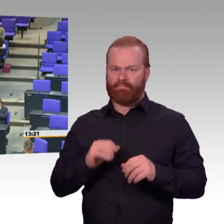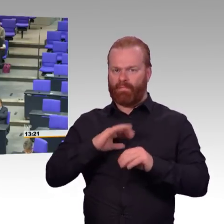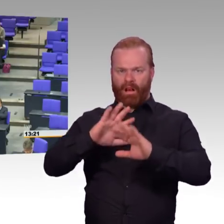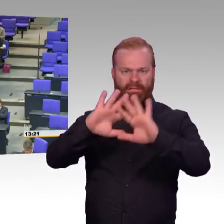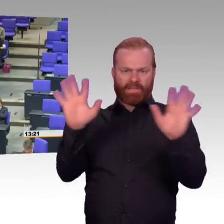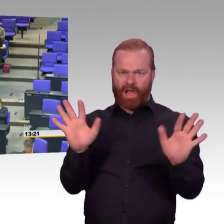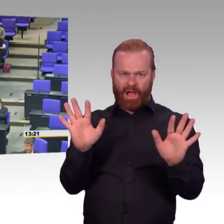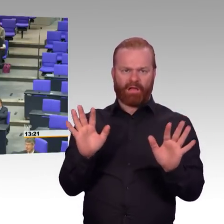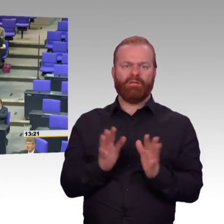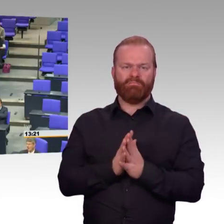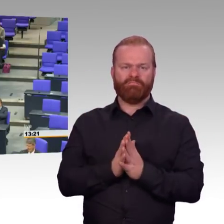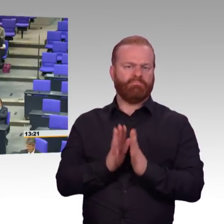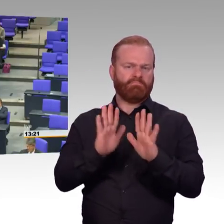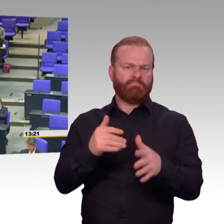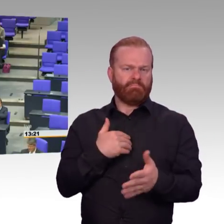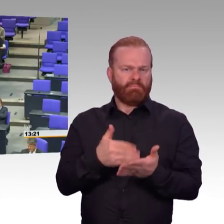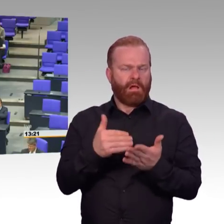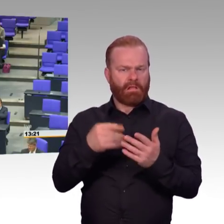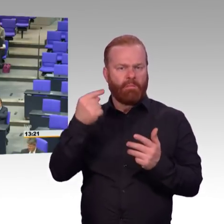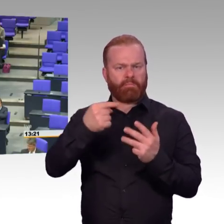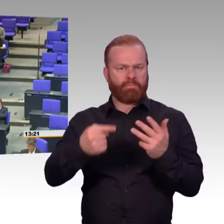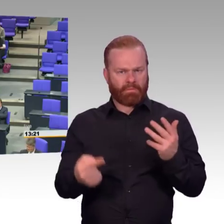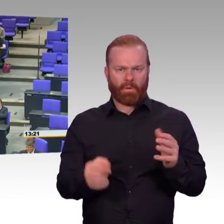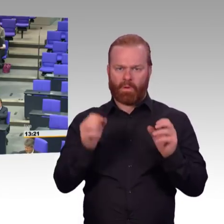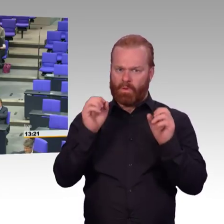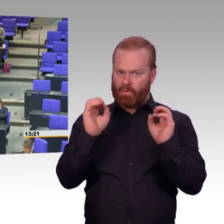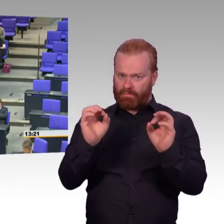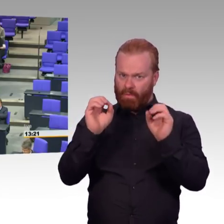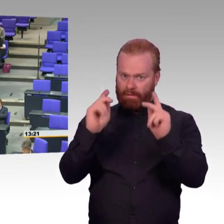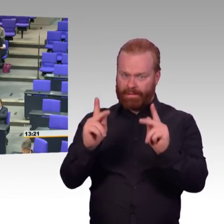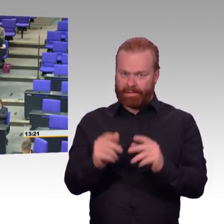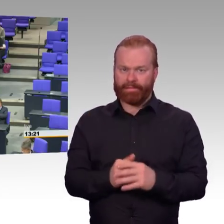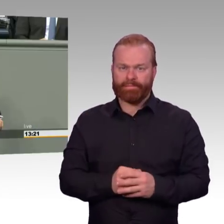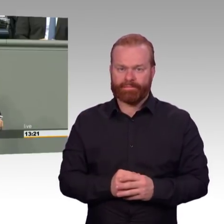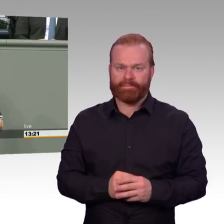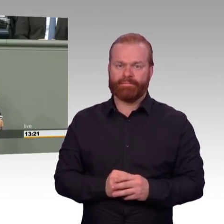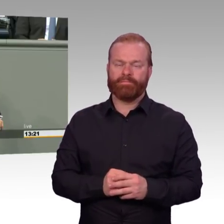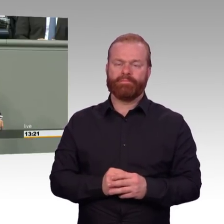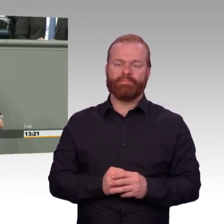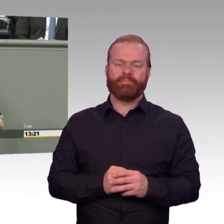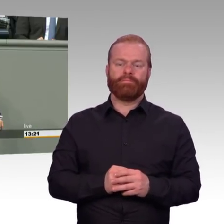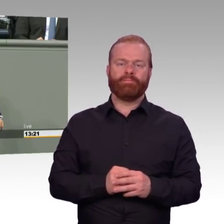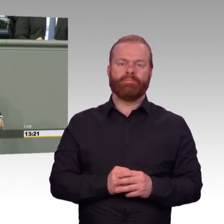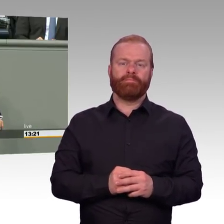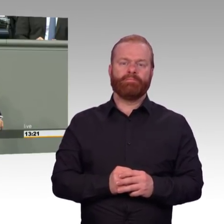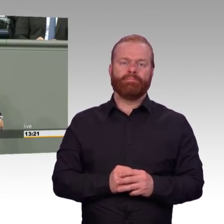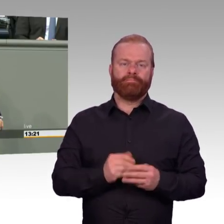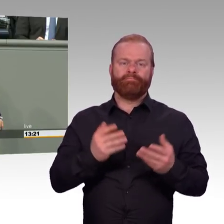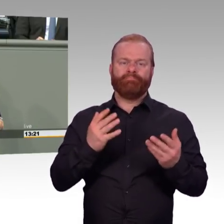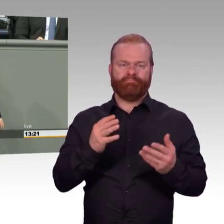Okay. Für diesen aber witzig geringen Wert, 170 Milliarden laut IHK dem deutschen Steuerzahler zu stehlen, ist für niemanden